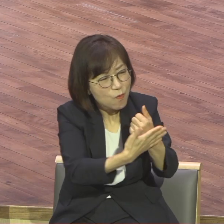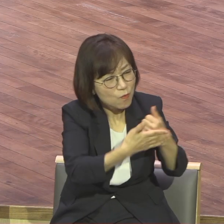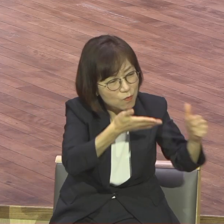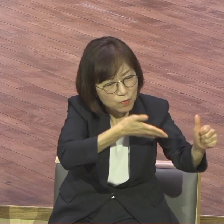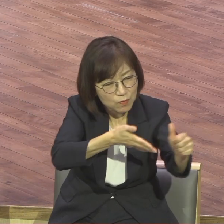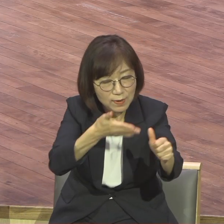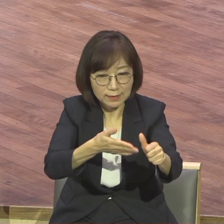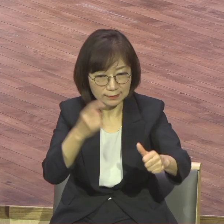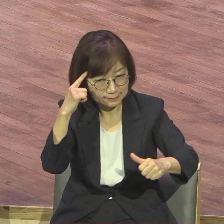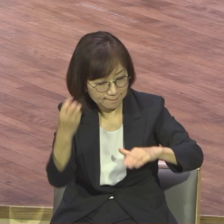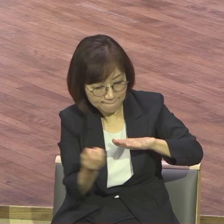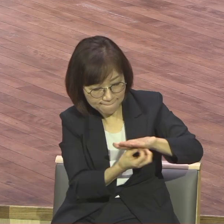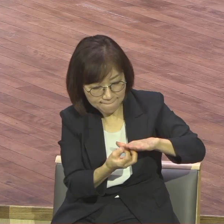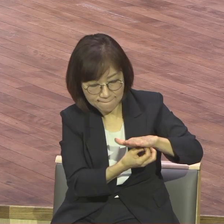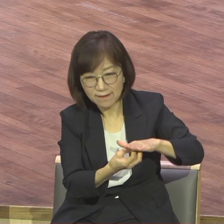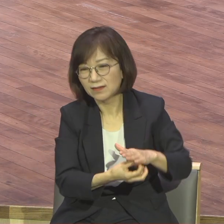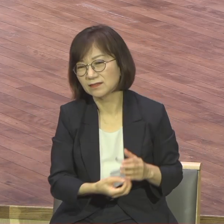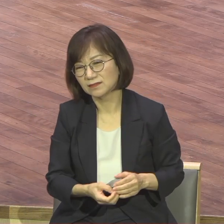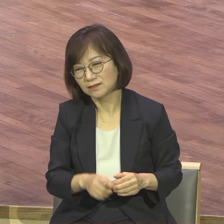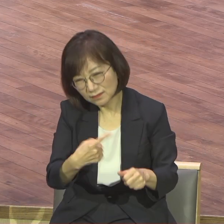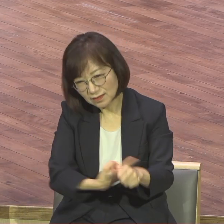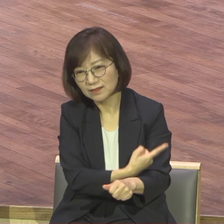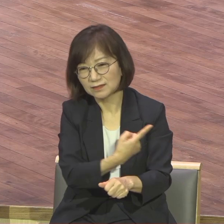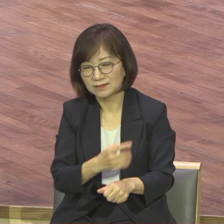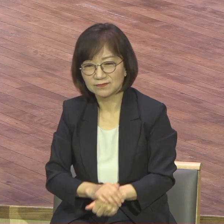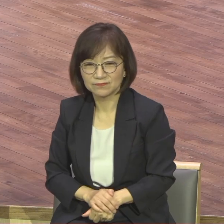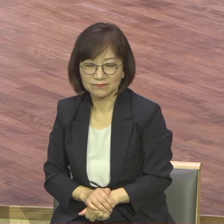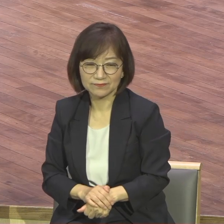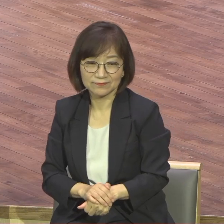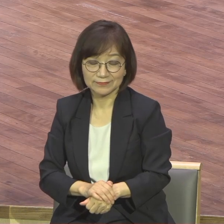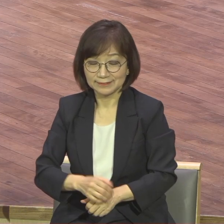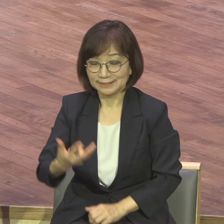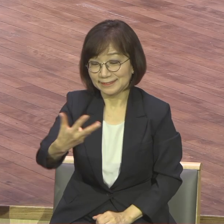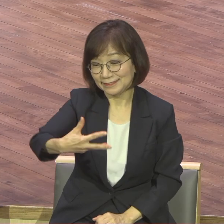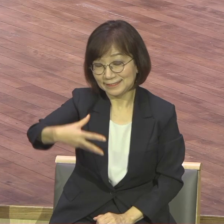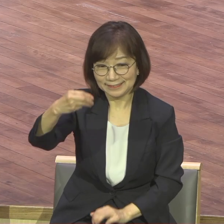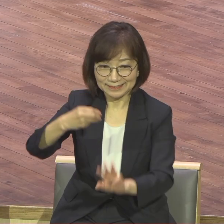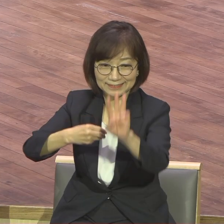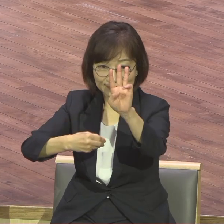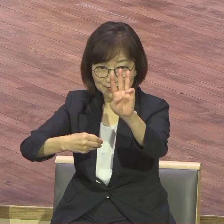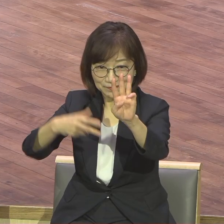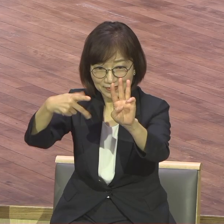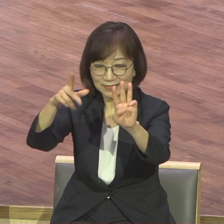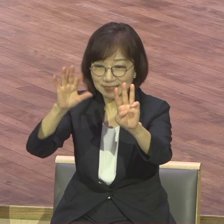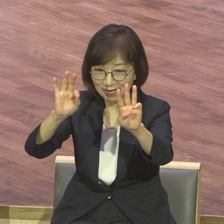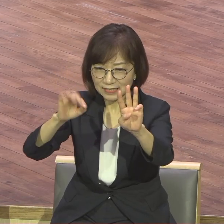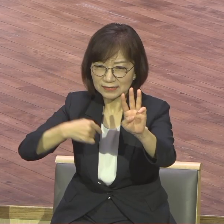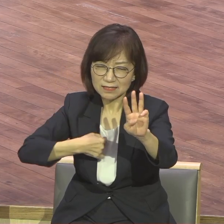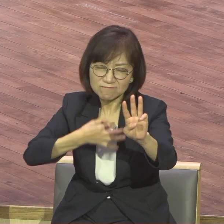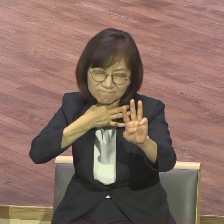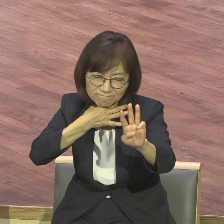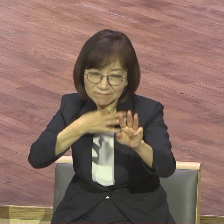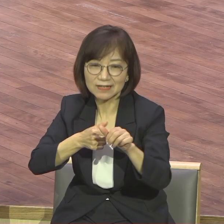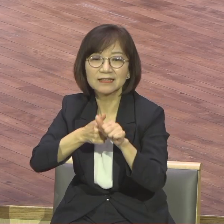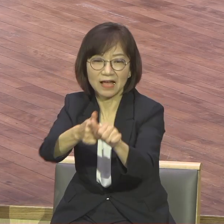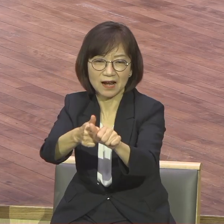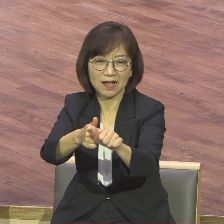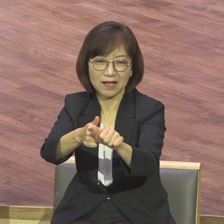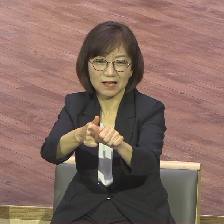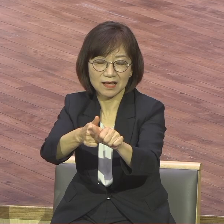그러니까 인본주의를 써야 되겠어요. 장식의 3장에 자기 중심적 삶이 그대로 나타나지요. 예배를 드릴